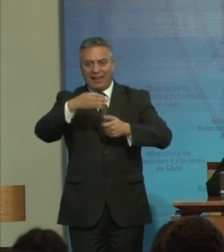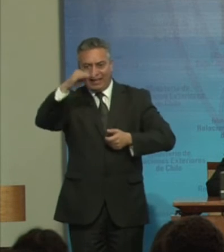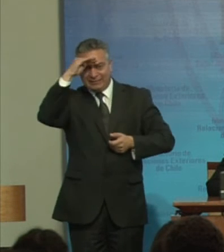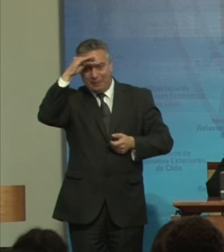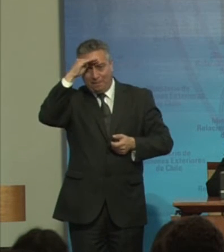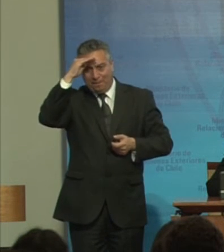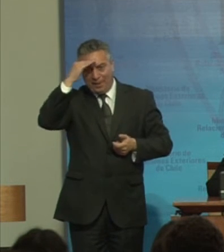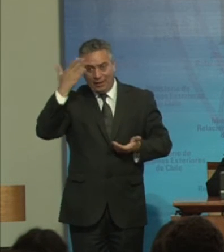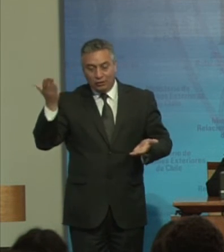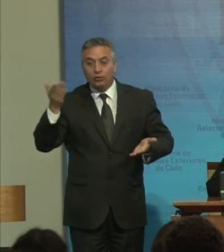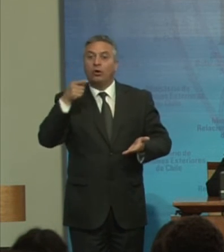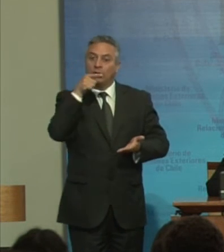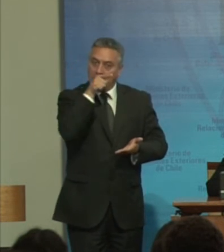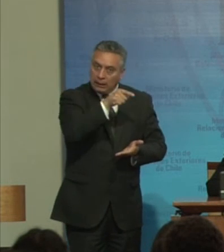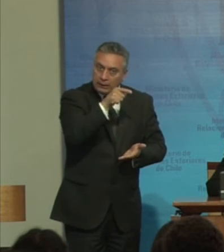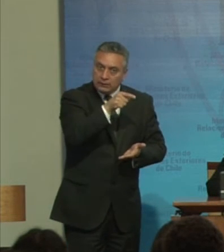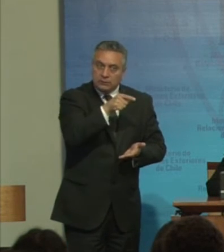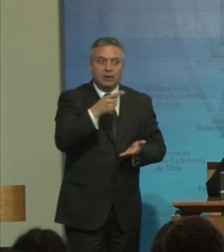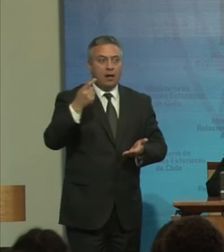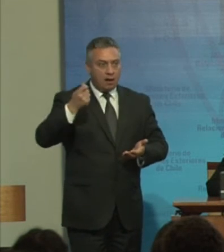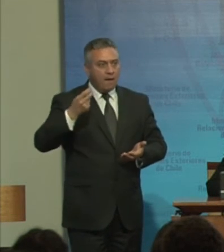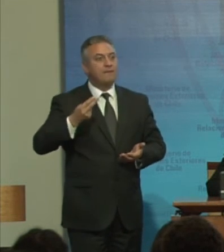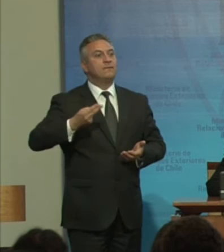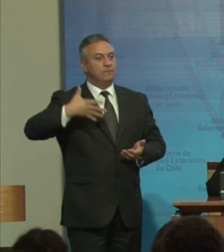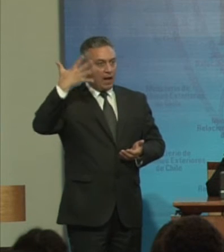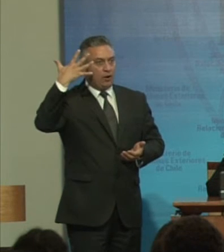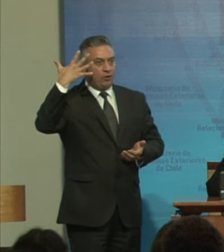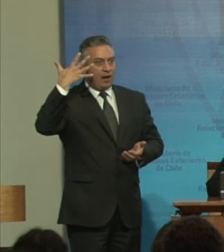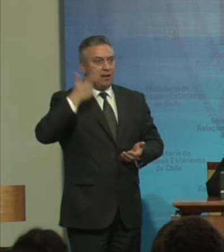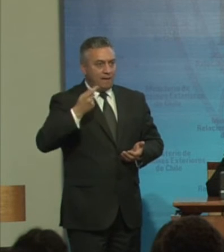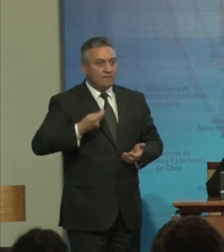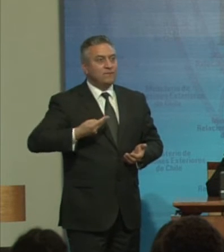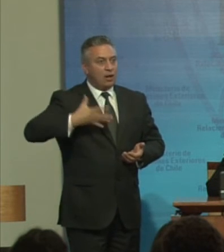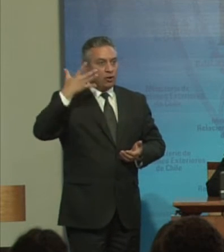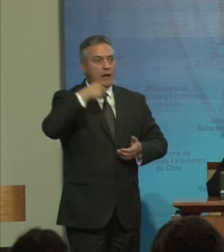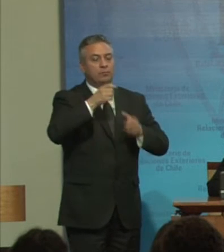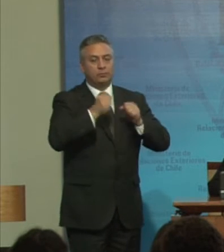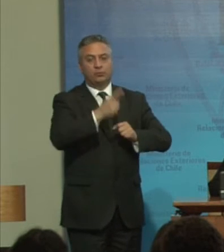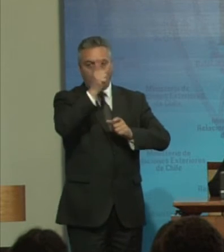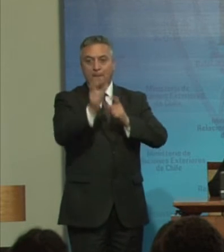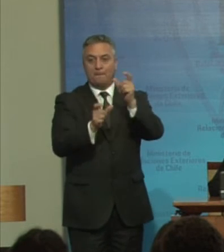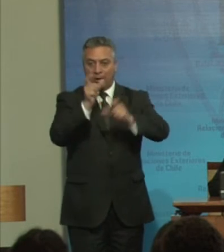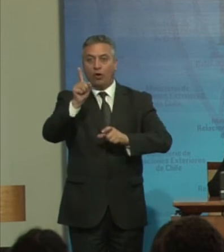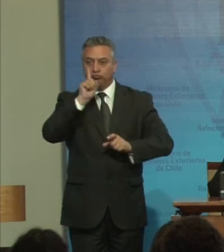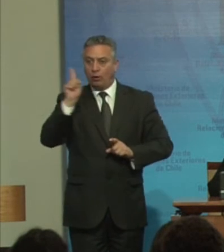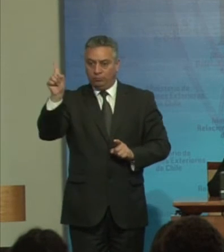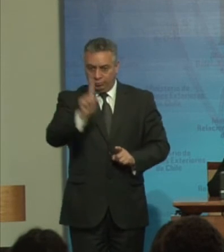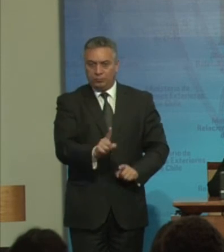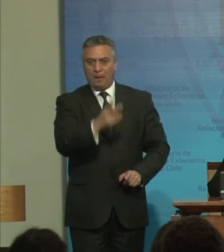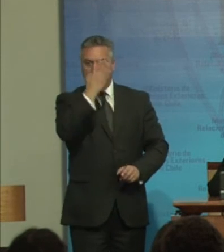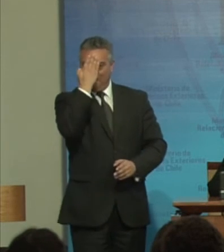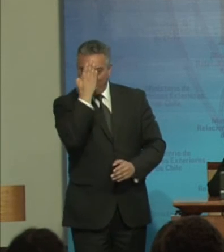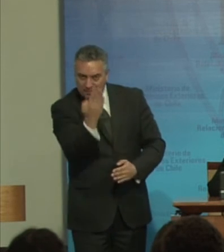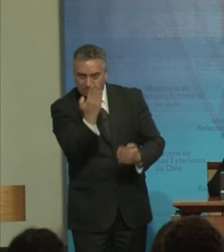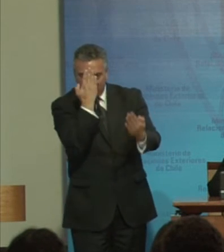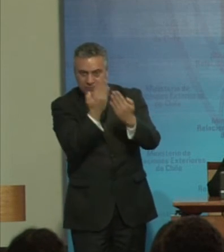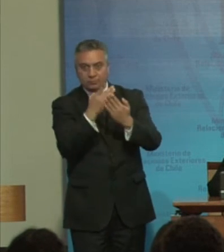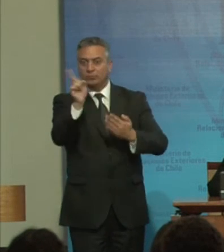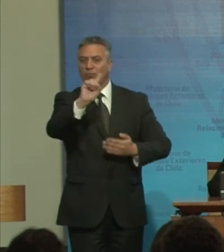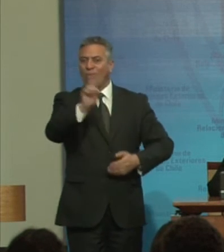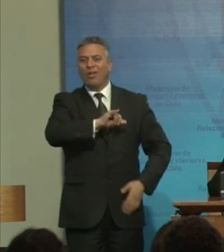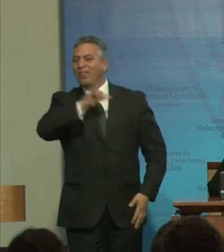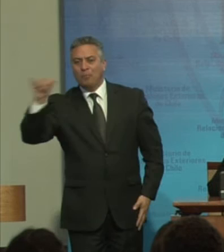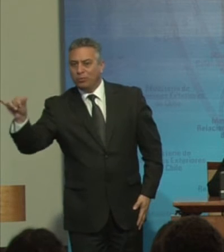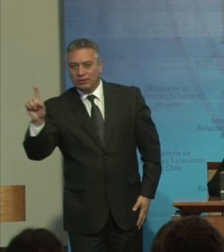Hay que valorarlas Valorarlas De una manera Cuando uno tiene A las personas Acá Presente No después